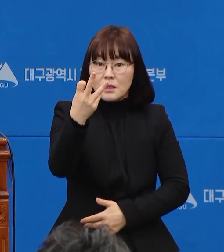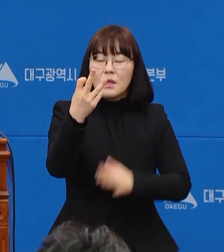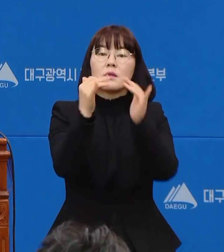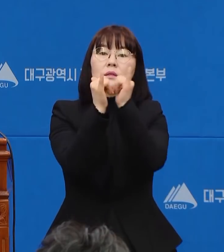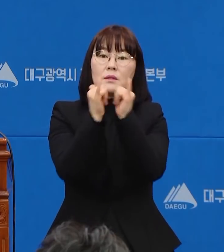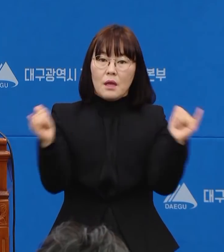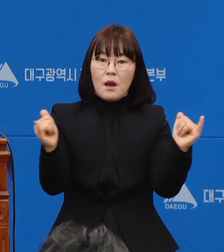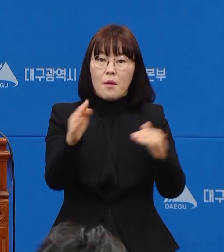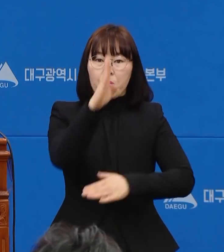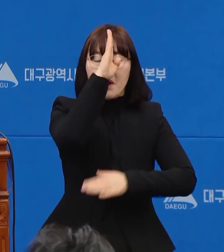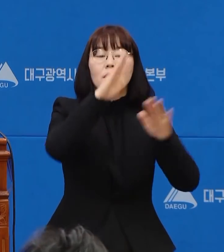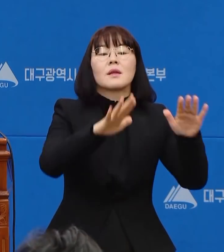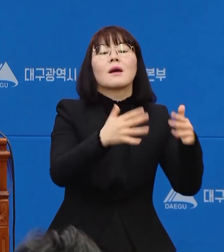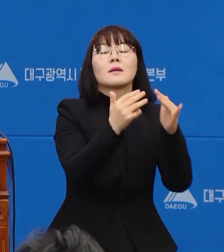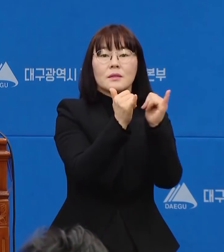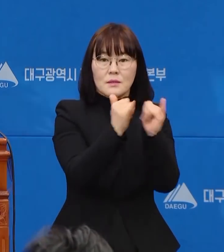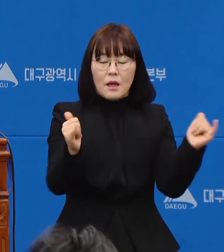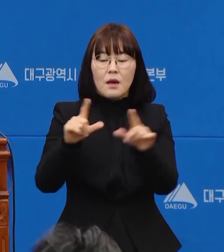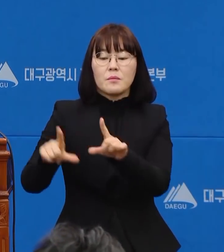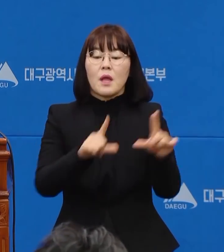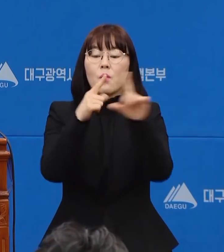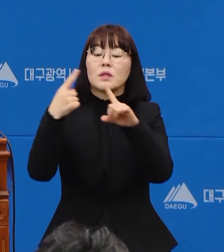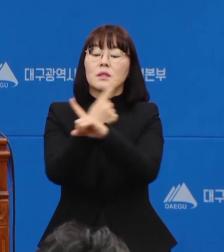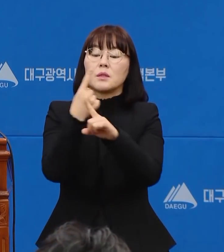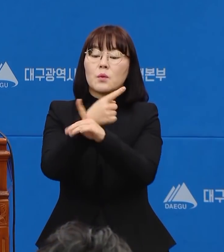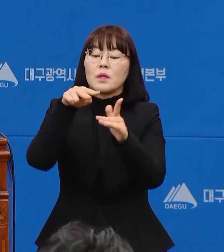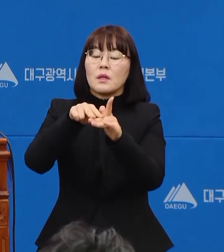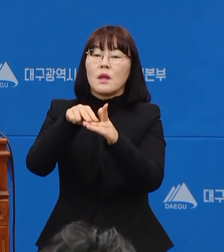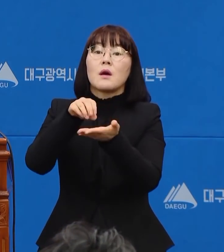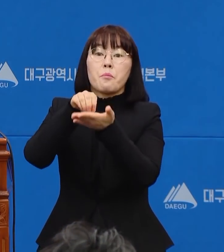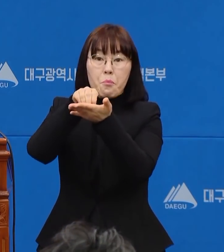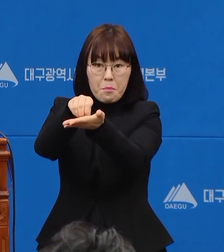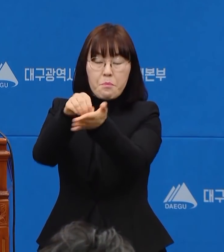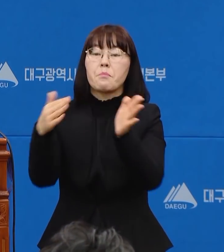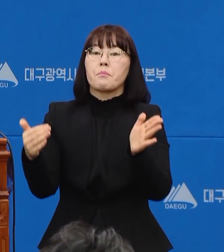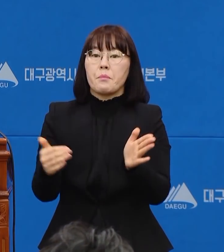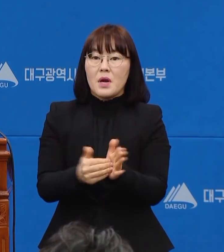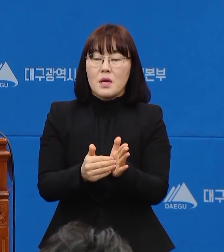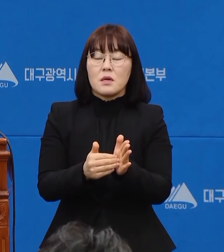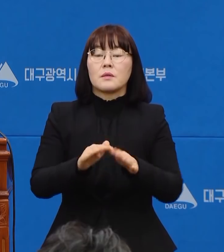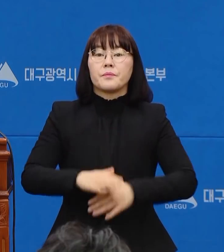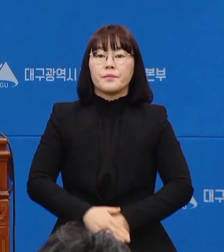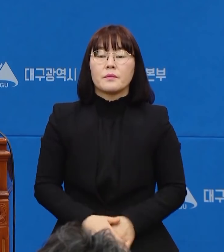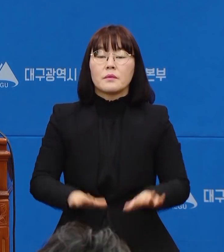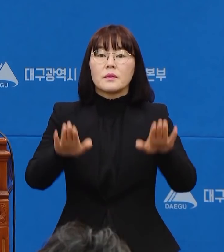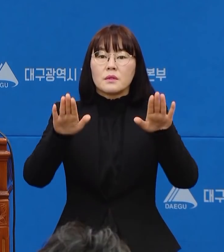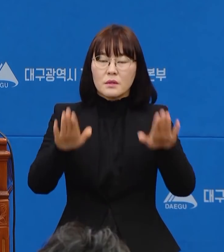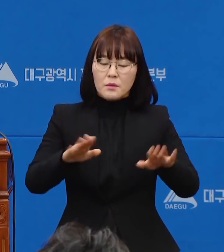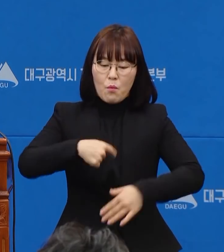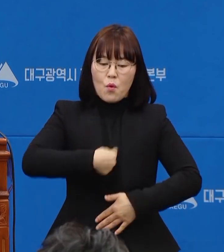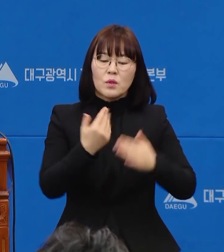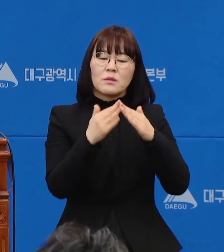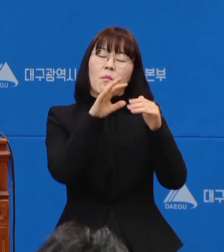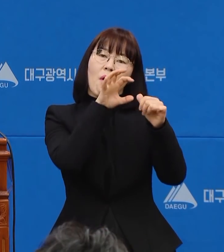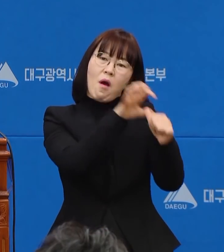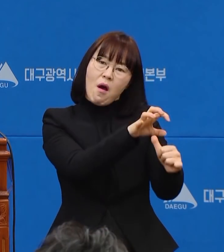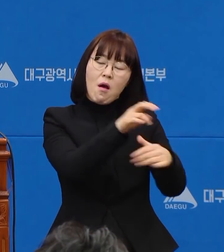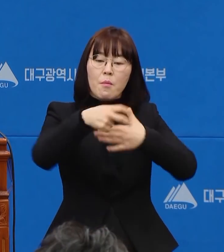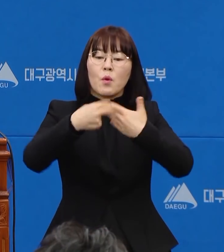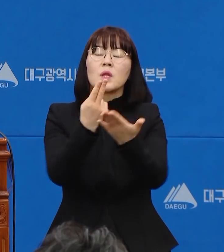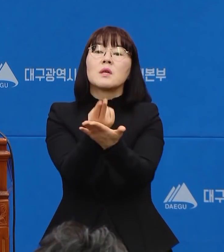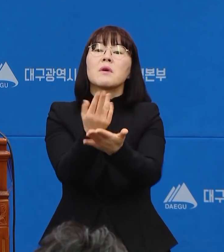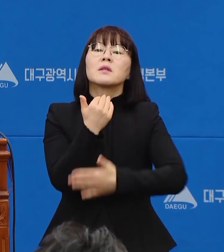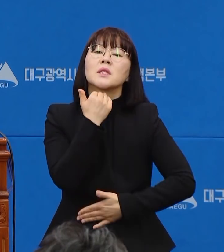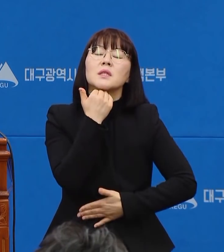경증환자가 생활치료센터에 입소하였습니다. 그러나 아직 자가에 입원 대기 중인